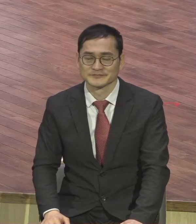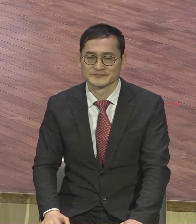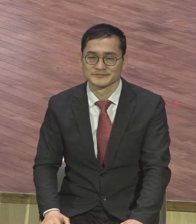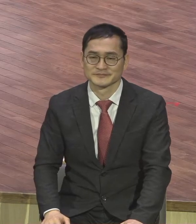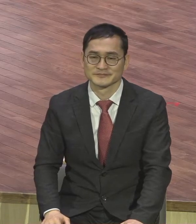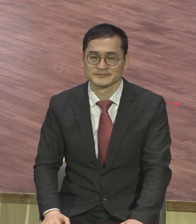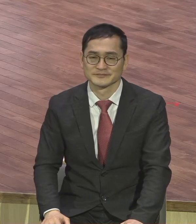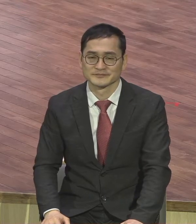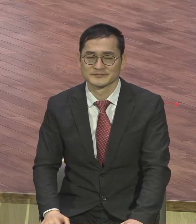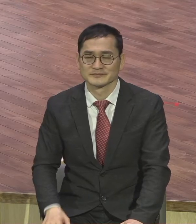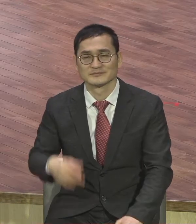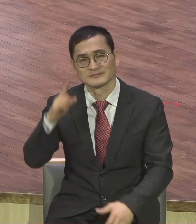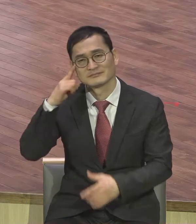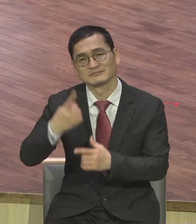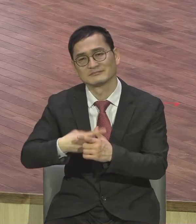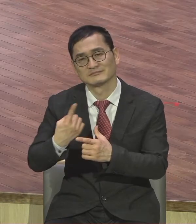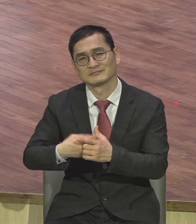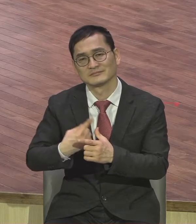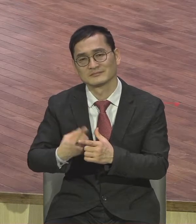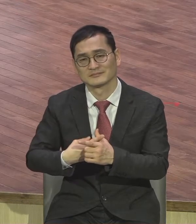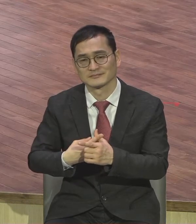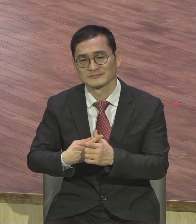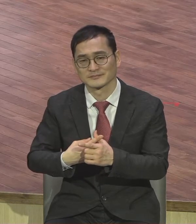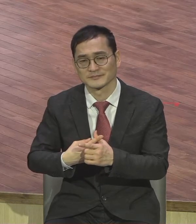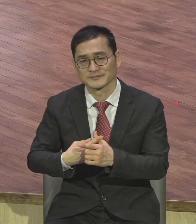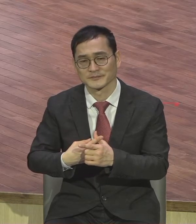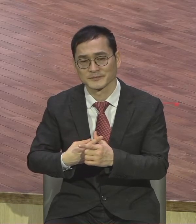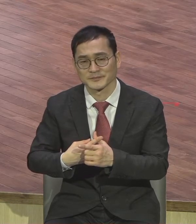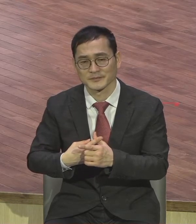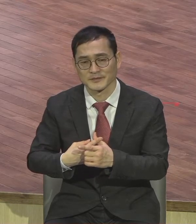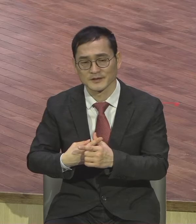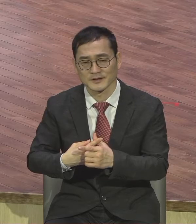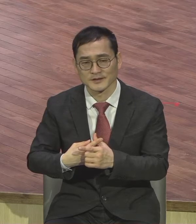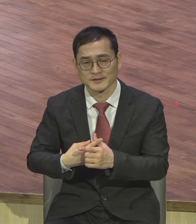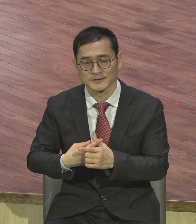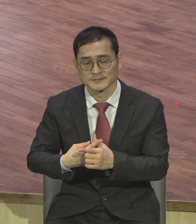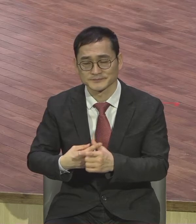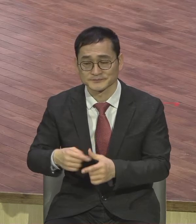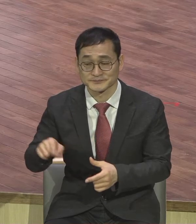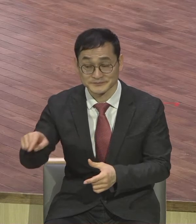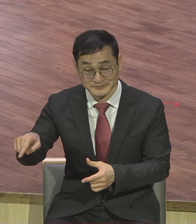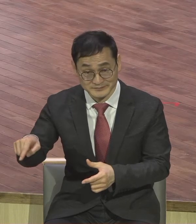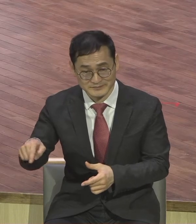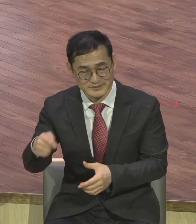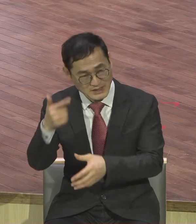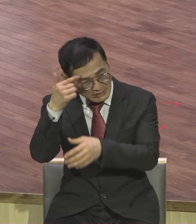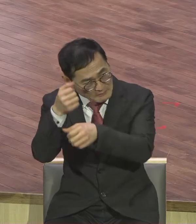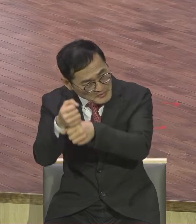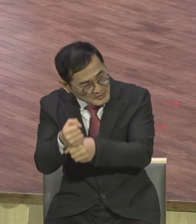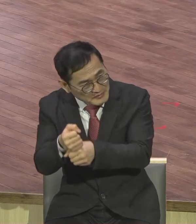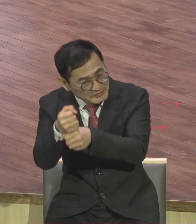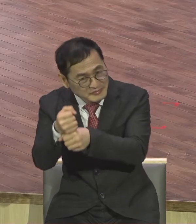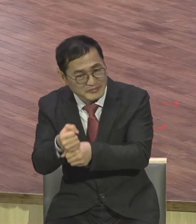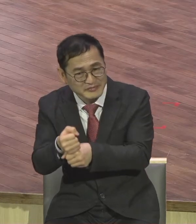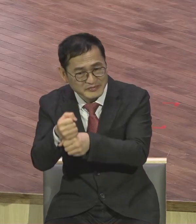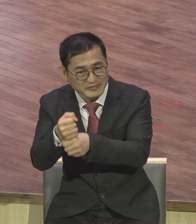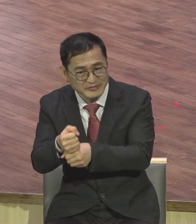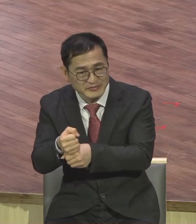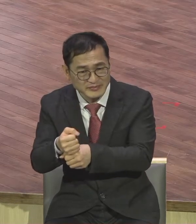이들의 가치관이 뭐냐 전통입니다 선입견 편견 고정관념 확 잡혀 있어요 그러니까